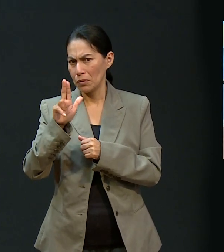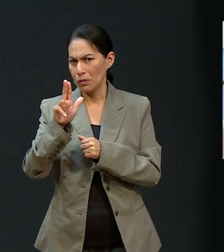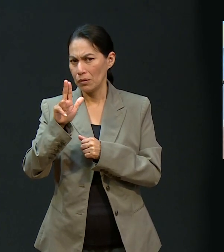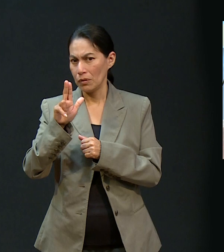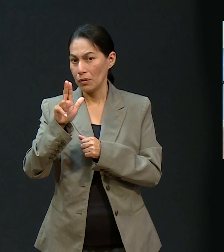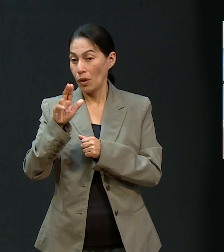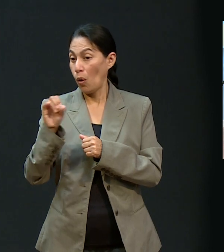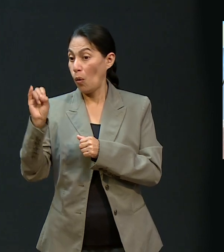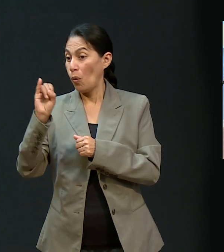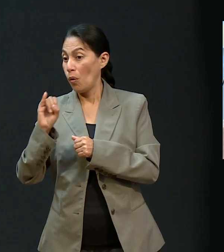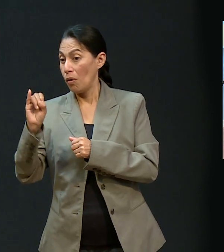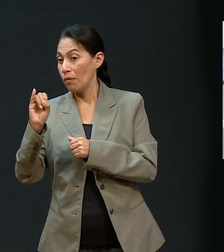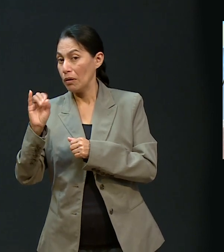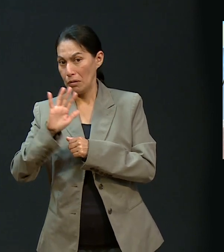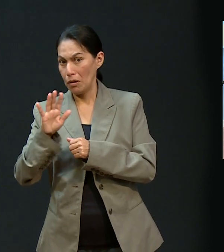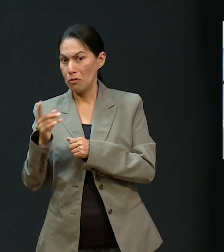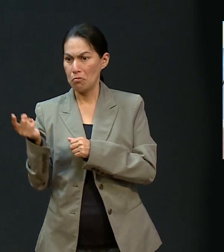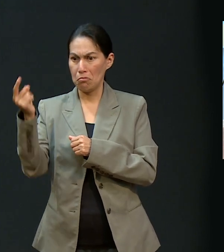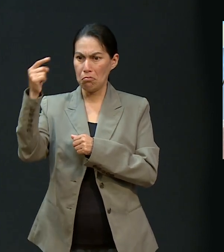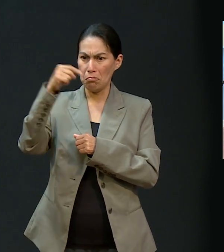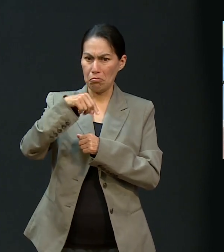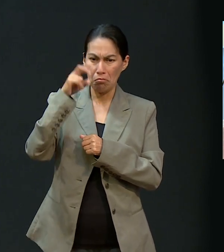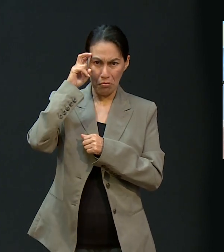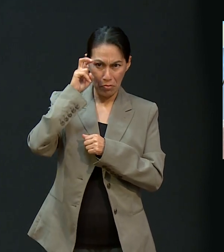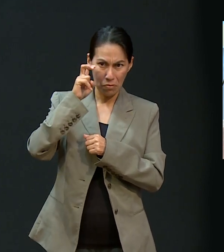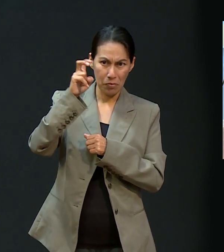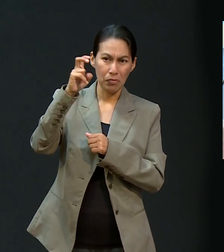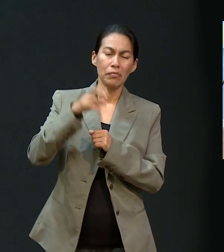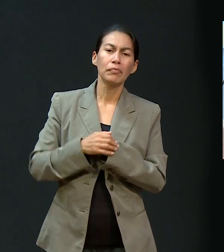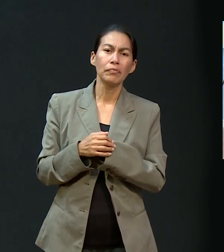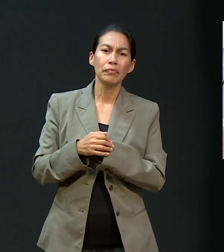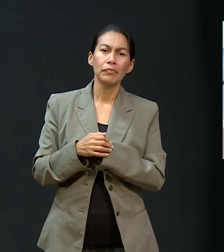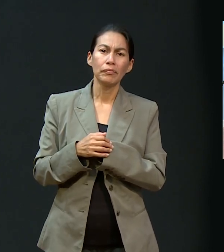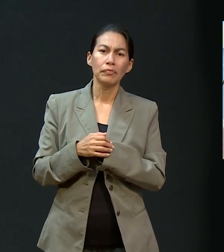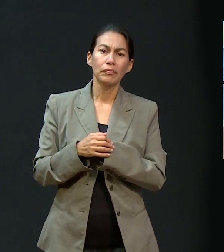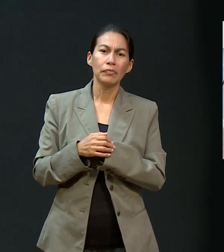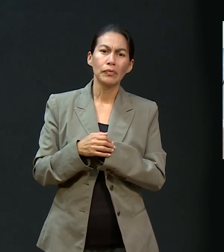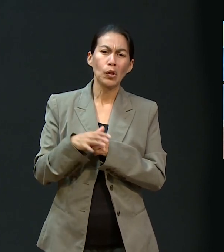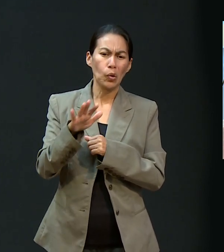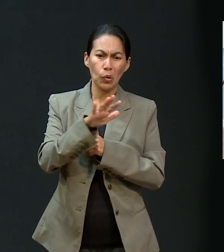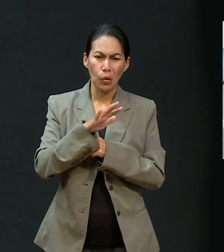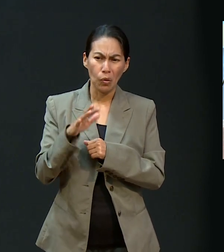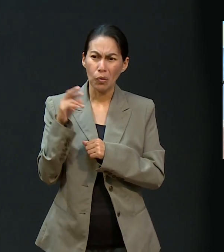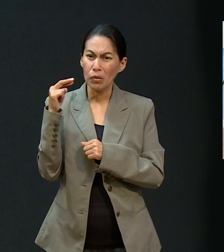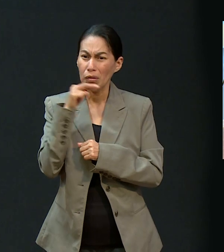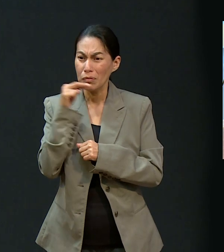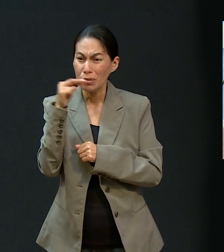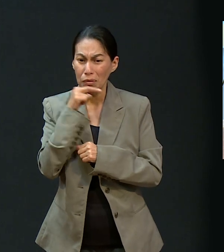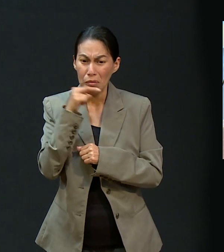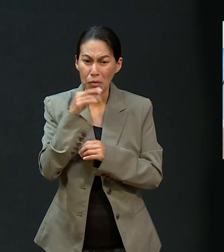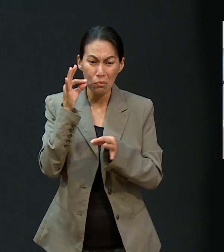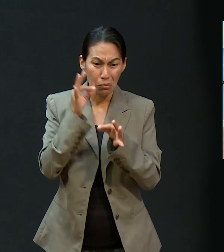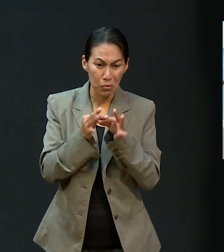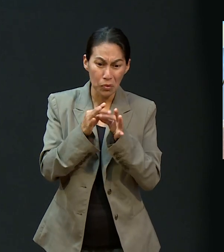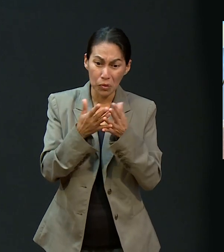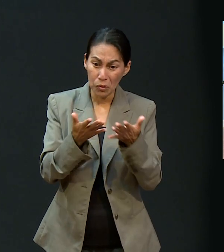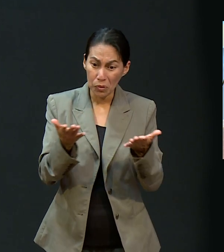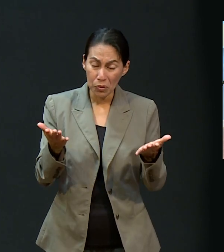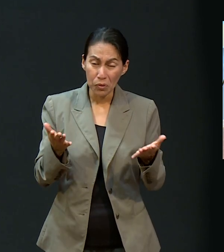Lo pude comprar el día martes, lo compré. Y ya el jueves yo tenía que viajar para acá. pues, así fue. Todo